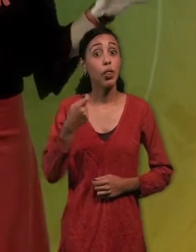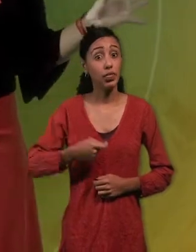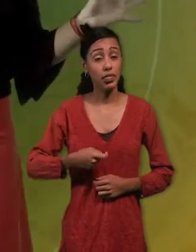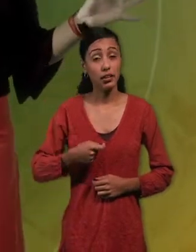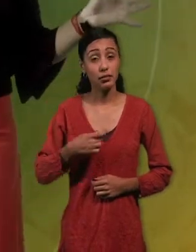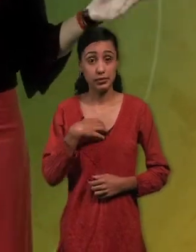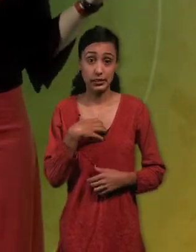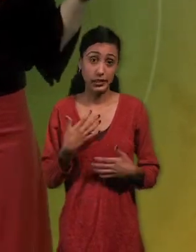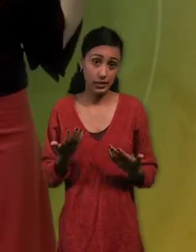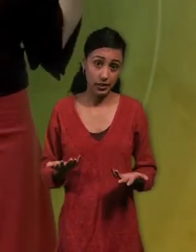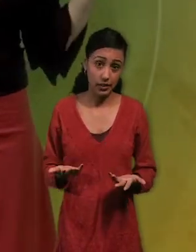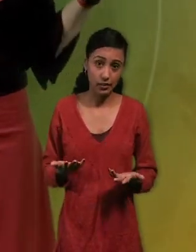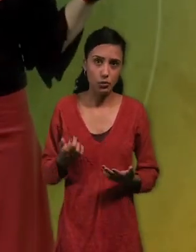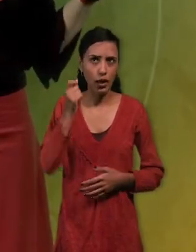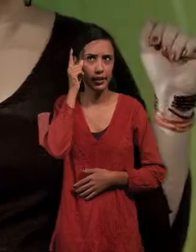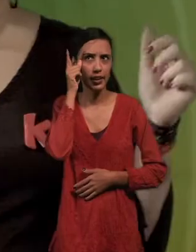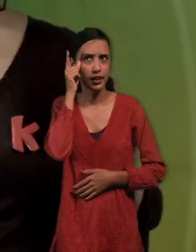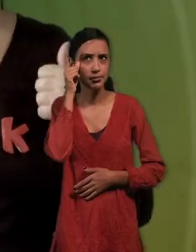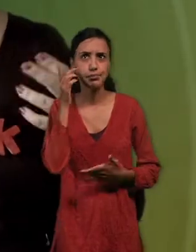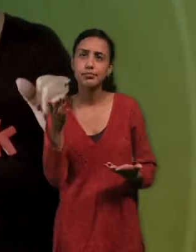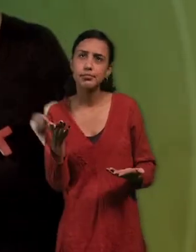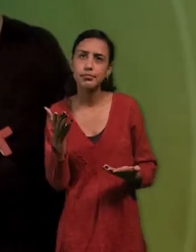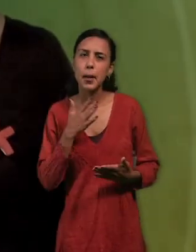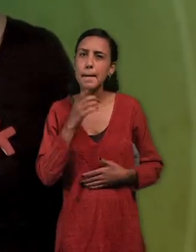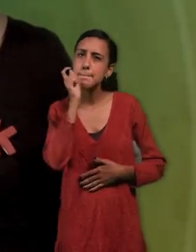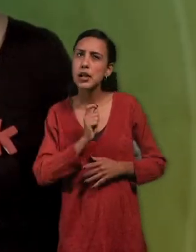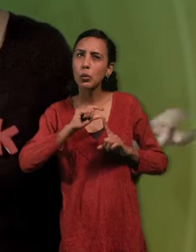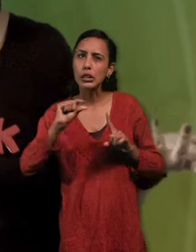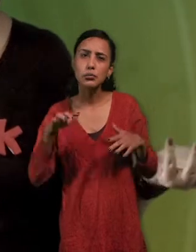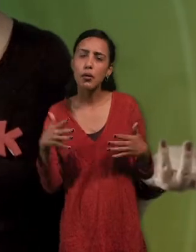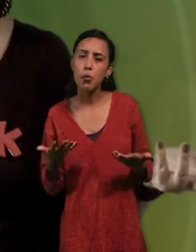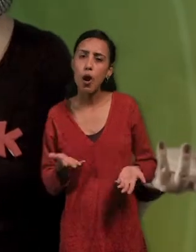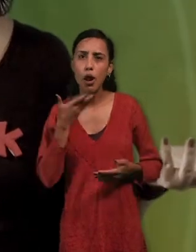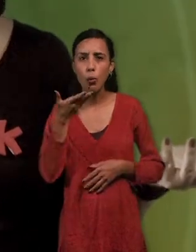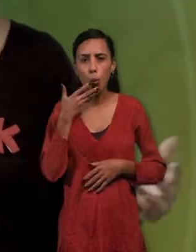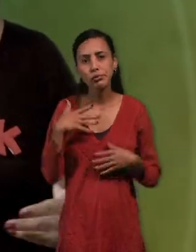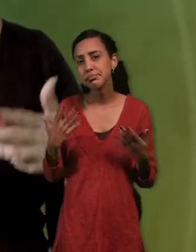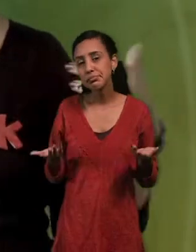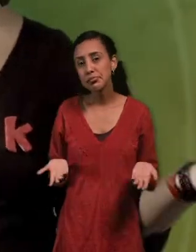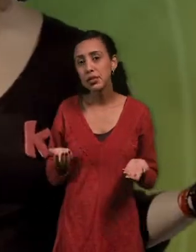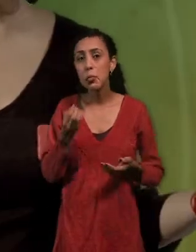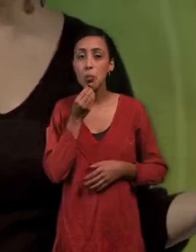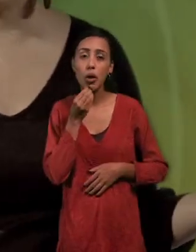para hacer una película es una idea. ¿De qué va a nuestra película? ¿Qué queremos contar? Podemos hablar del amor,